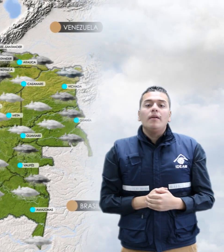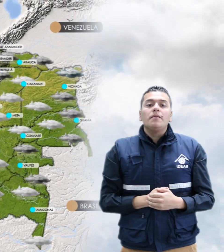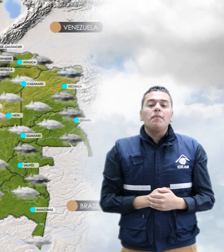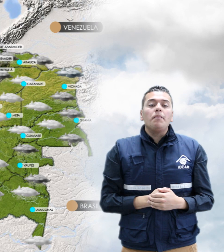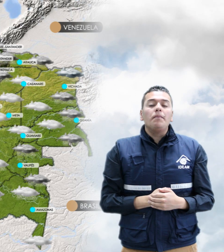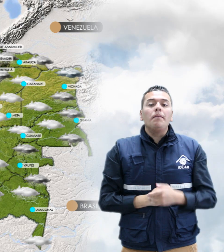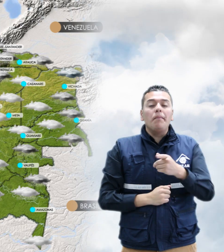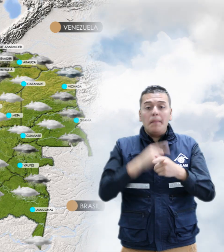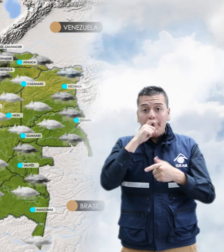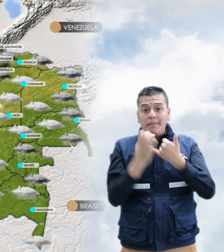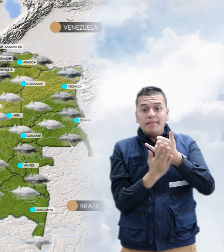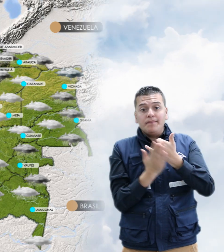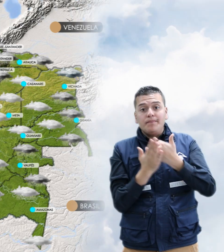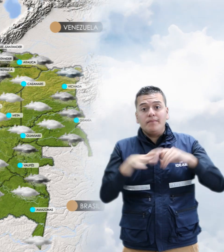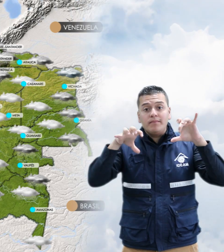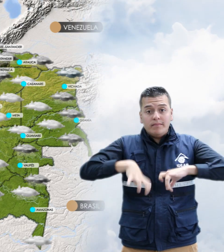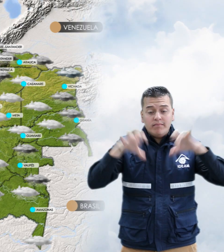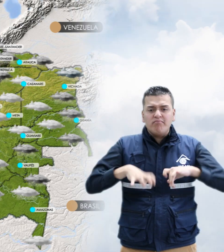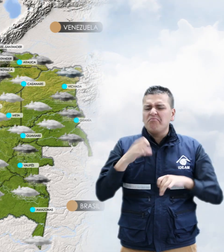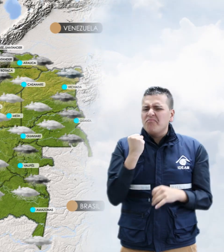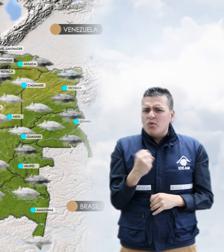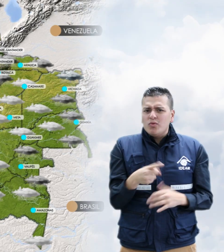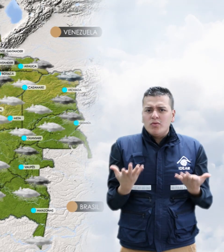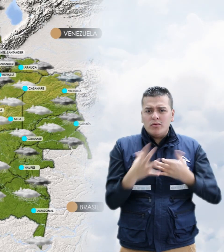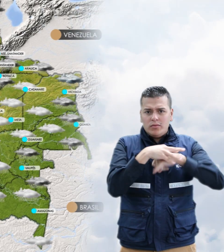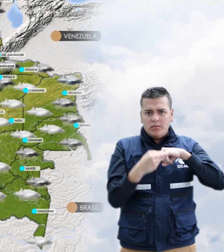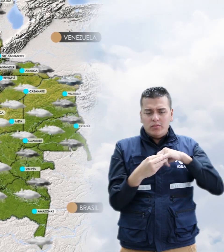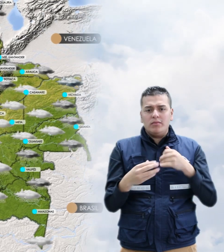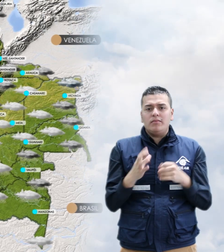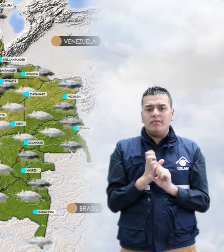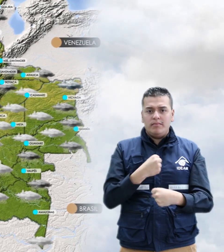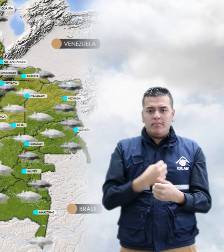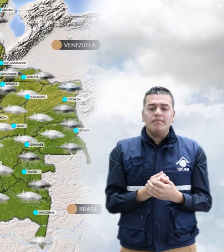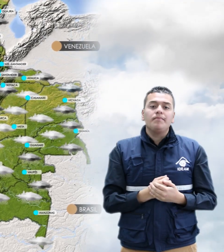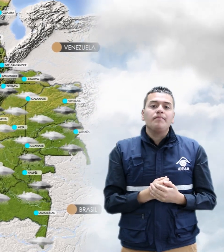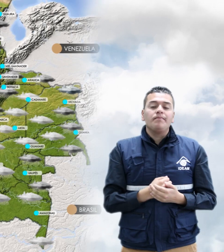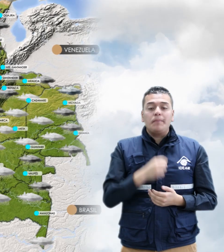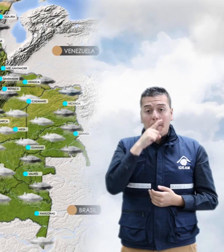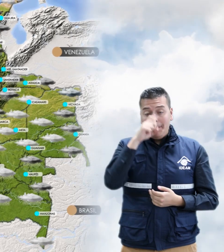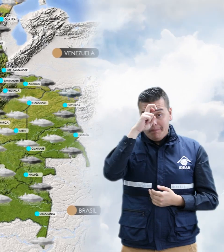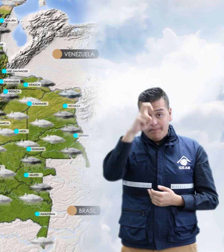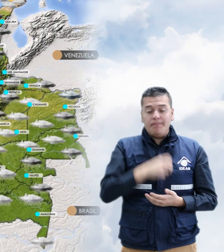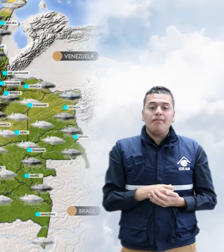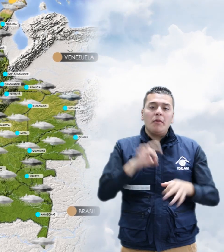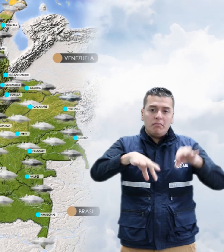amazónica, se prevé que las lluvias más importantes se presenten en Guainía, Baupés, Norte de Amazonas y Lluvinas, Lluvias Ligeras